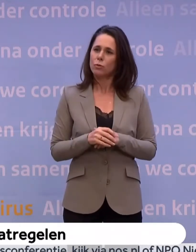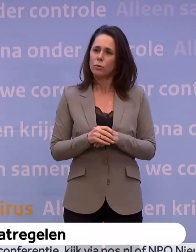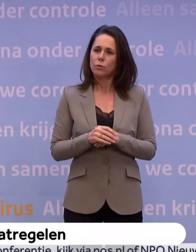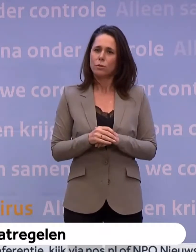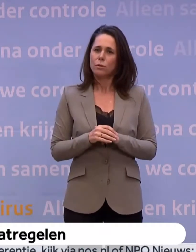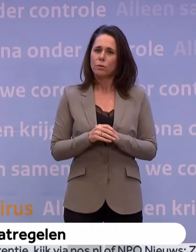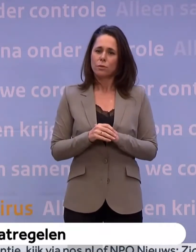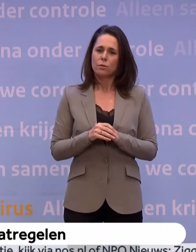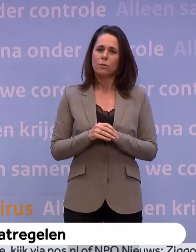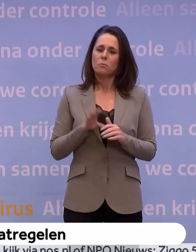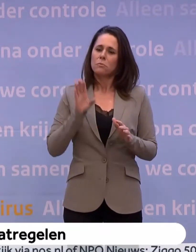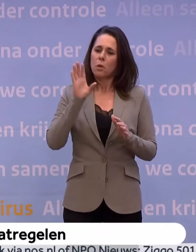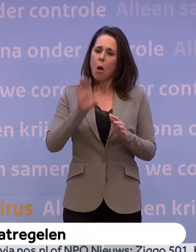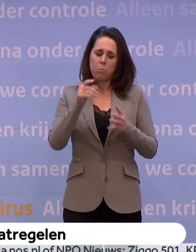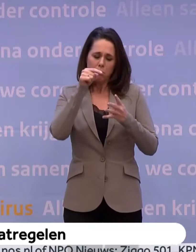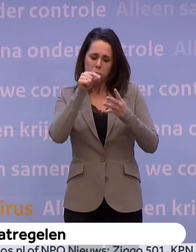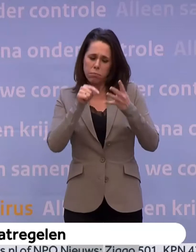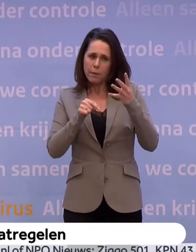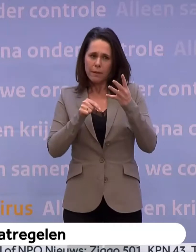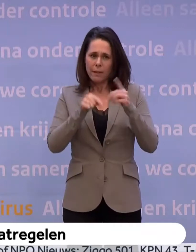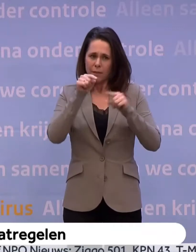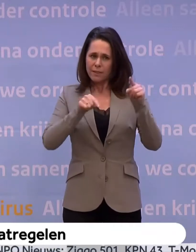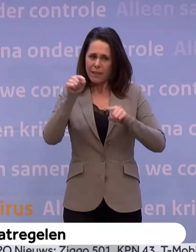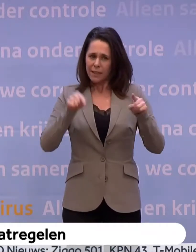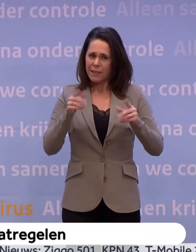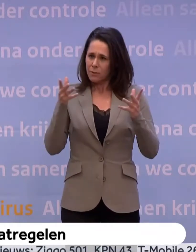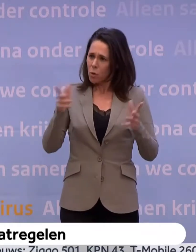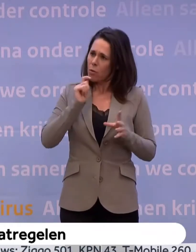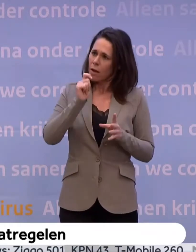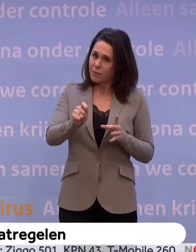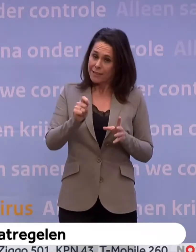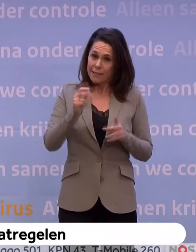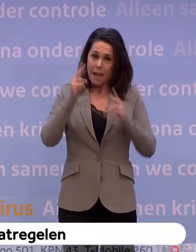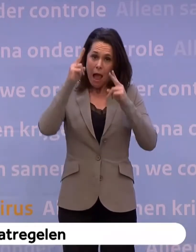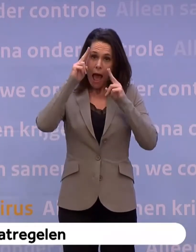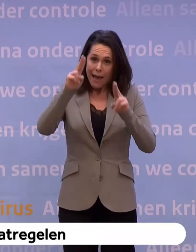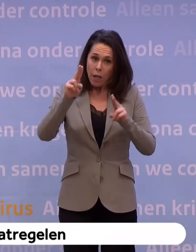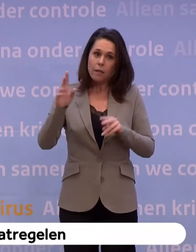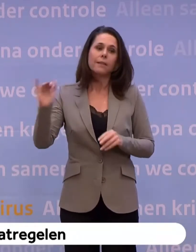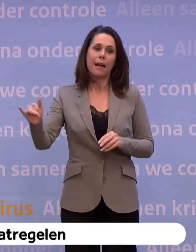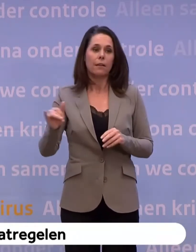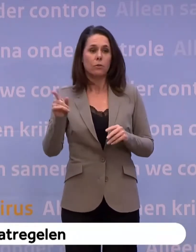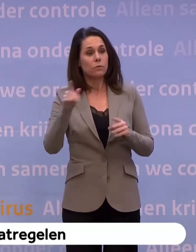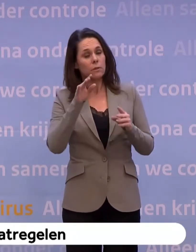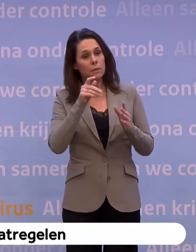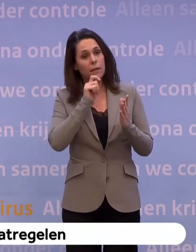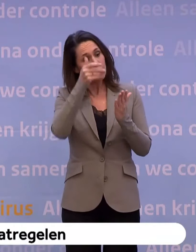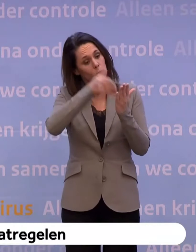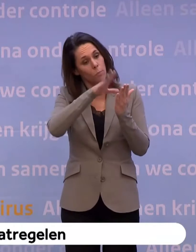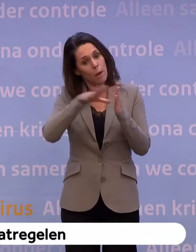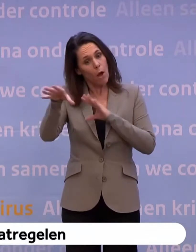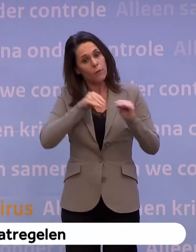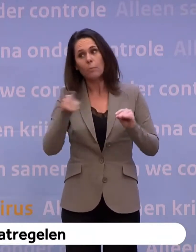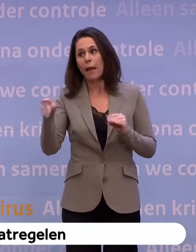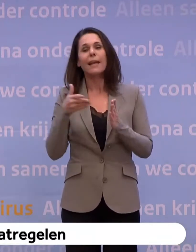Daarin stonden verschillende dingen. Is zo'n OMT-advies nou heilig? Ja. Of, oké, dus alles wat daarin staat wordt in principe overgenomen? In principe,